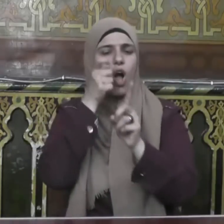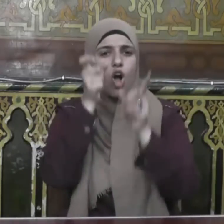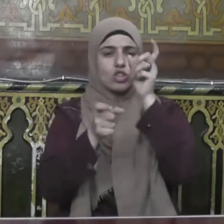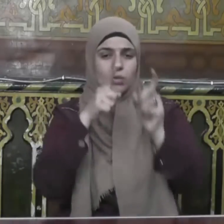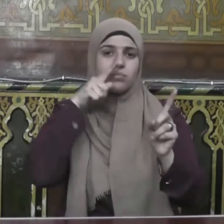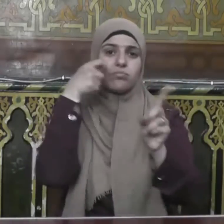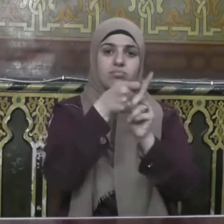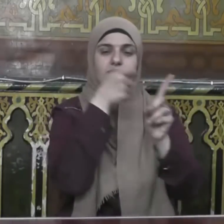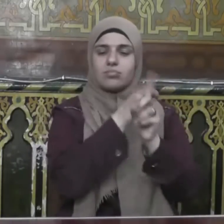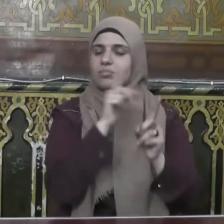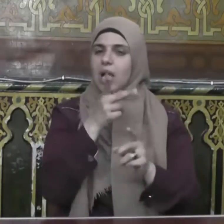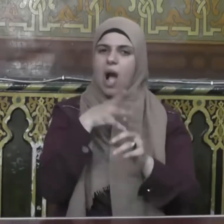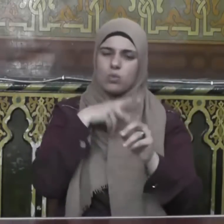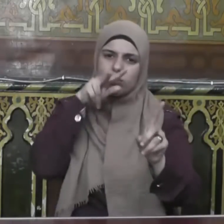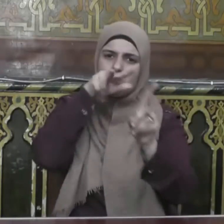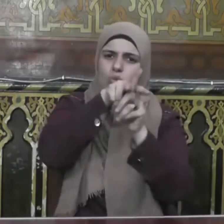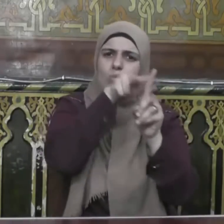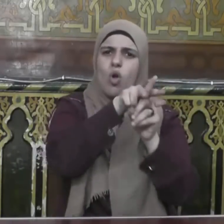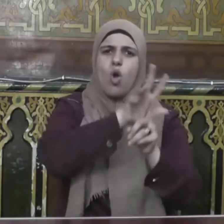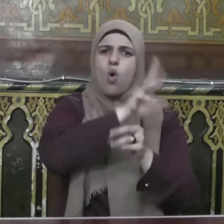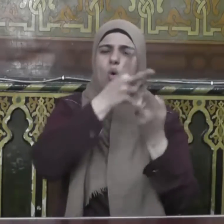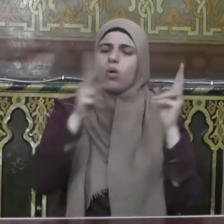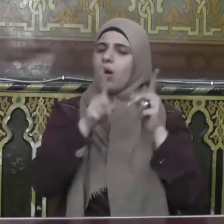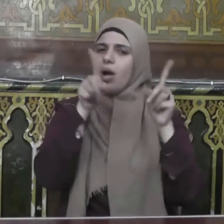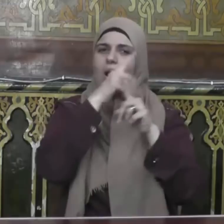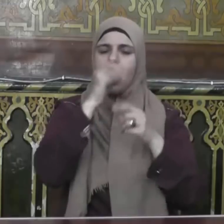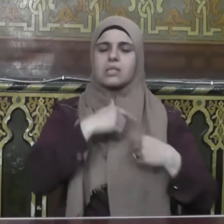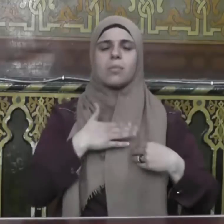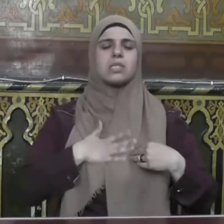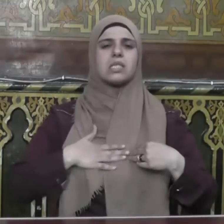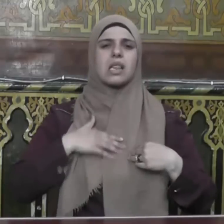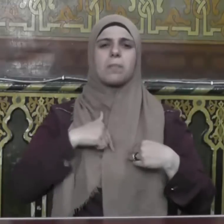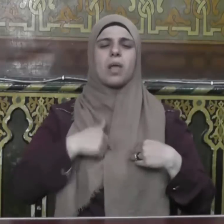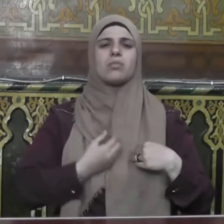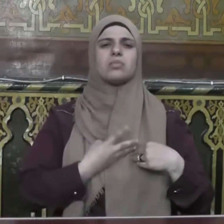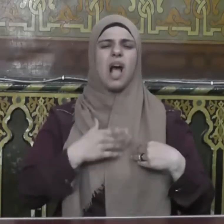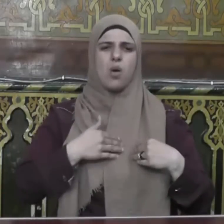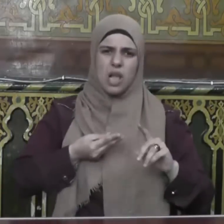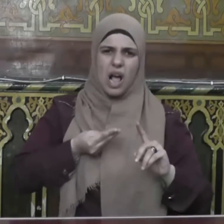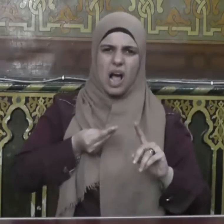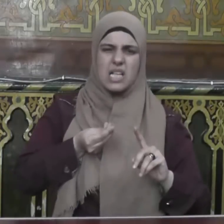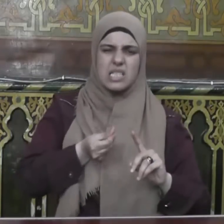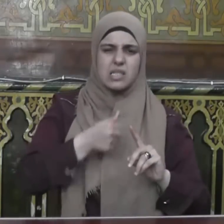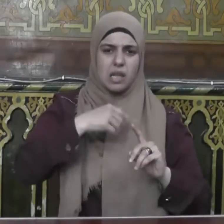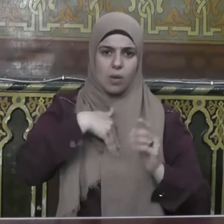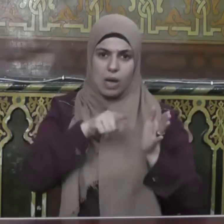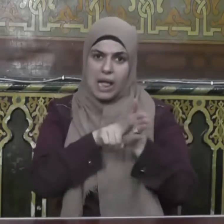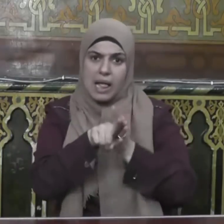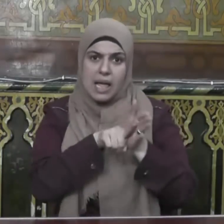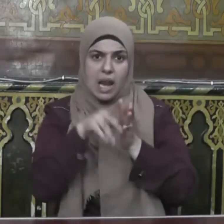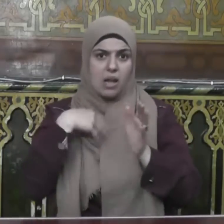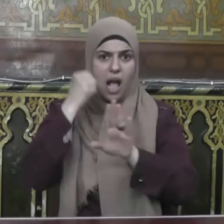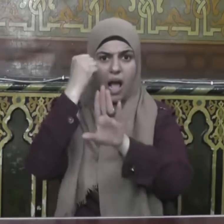والاعتداء عليهم وينقي صدر صاحبه من الحقد والحسد والأنانية والأثرة والغل